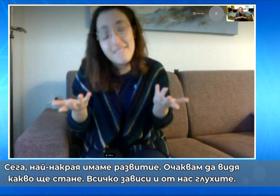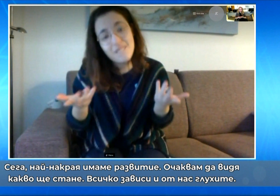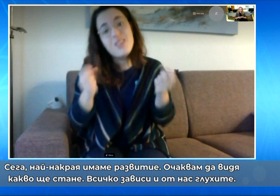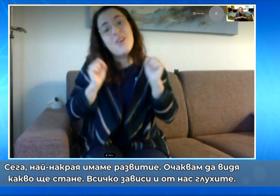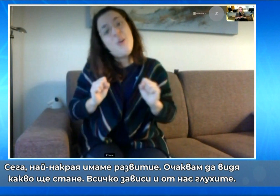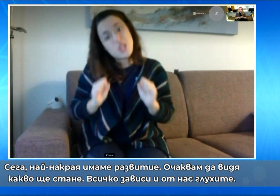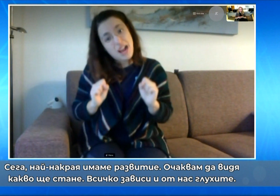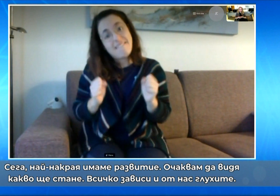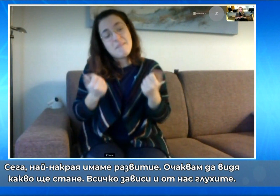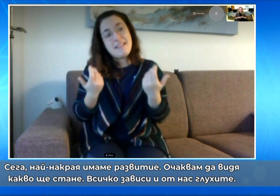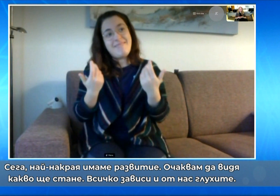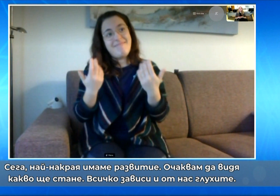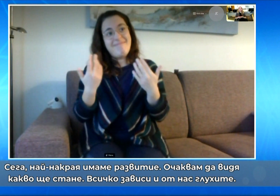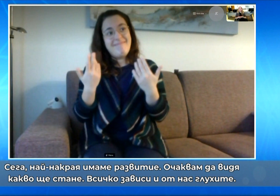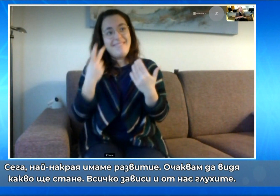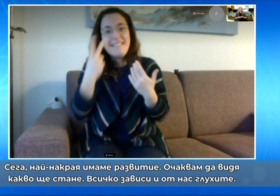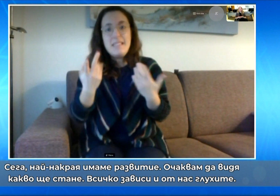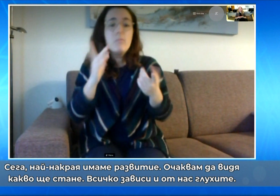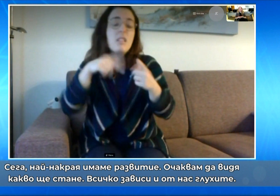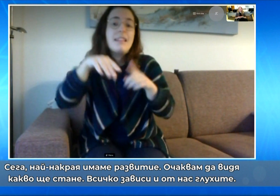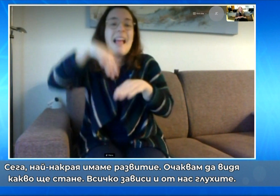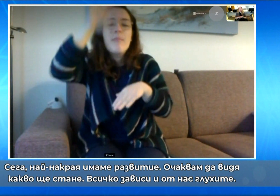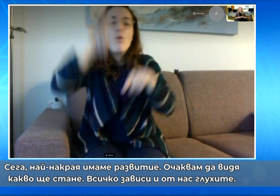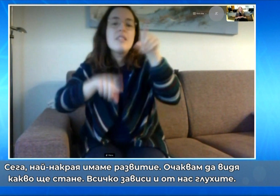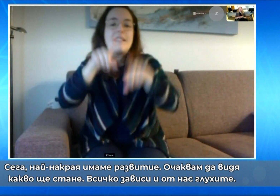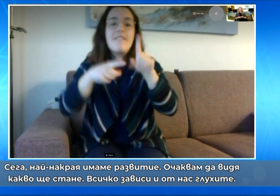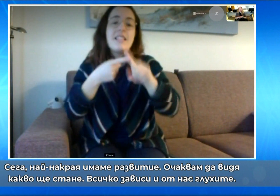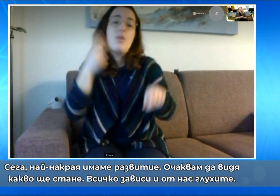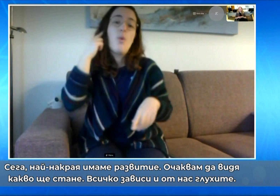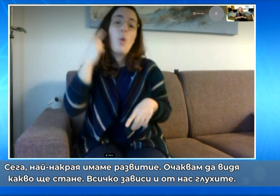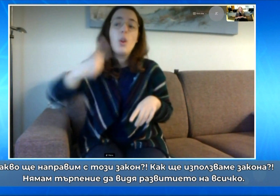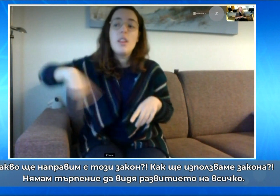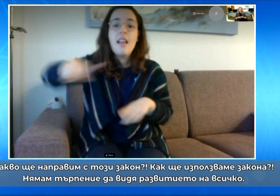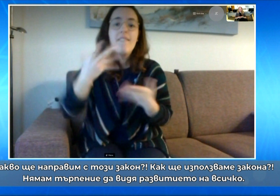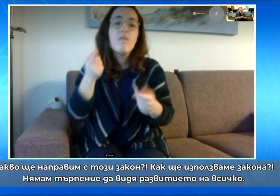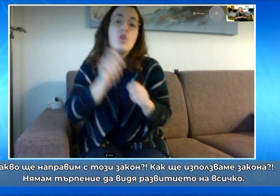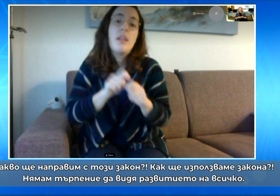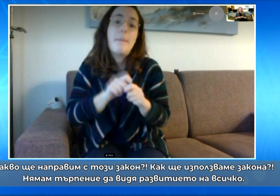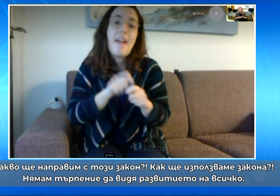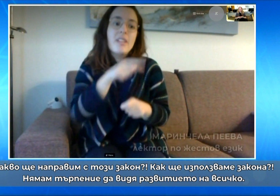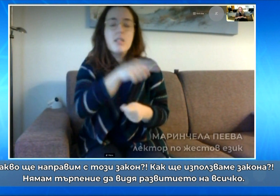Очаквам да видя какво ще стане. Всичко зависи от нас глухите. Какво ще направим с този закон?